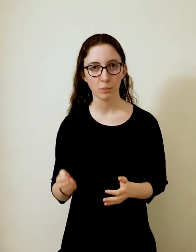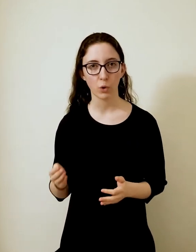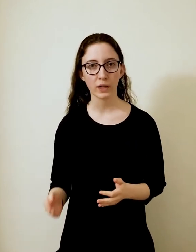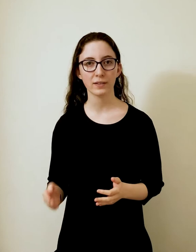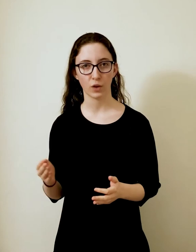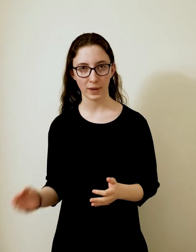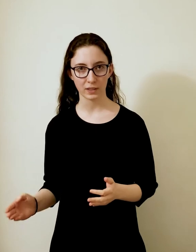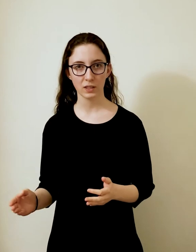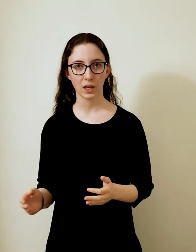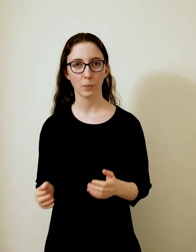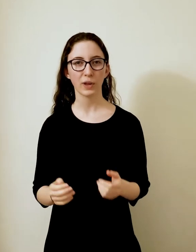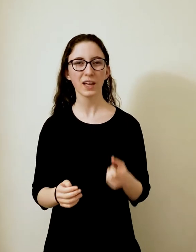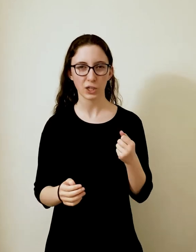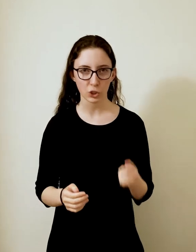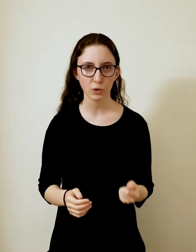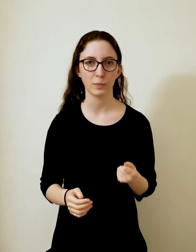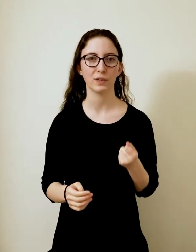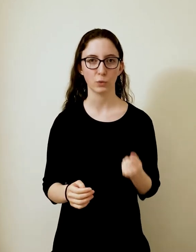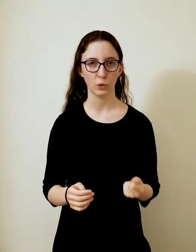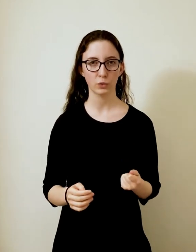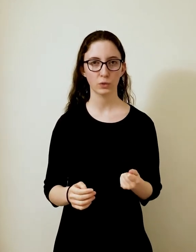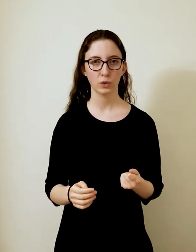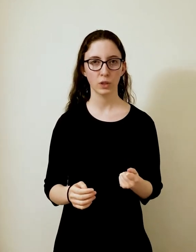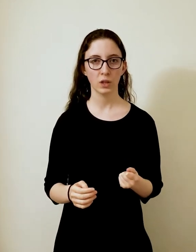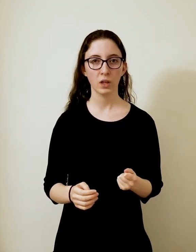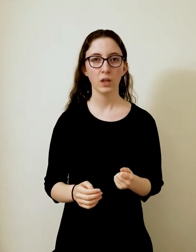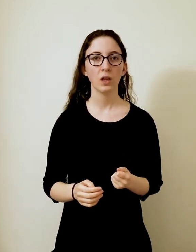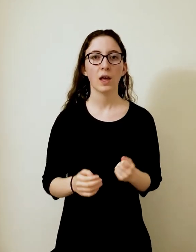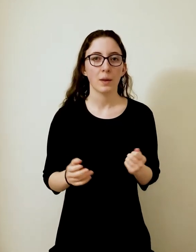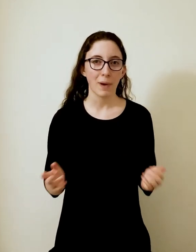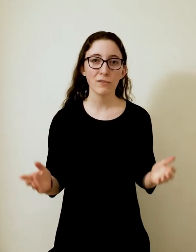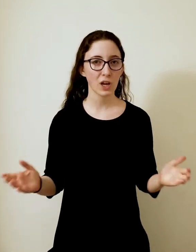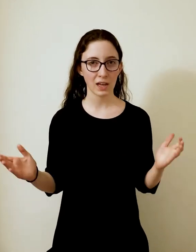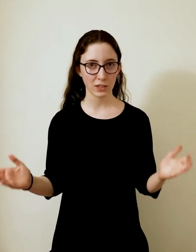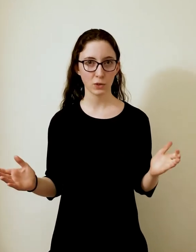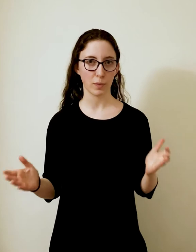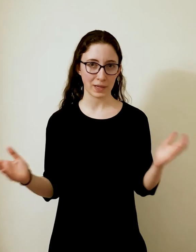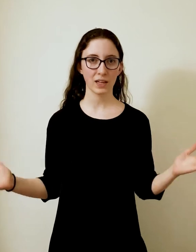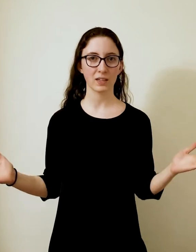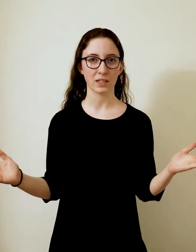מוחית טרומטי הפוגע קשות בתפקודו מה אפשר לעשות במקרה כזה?